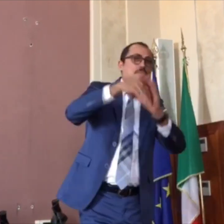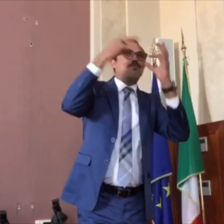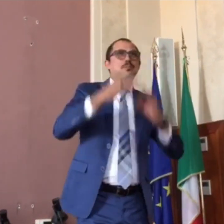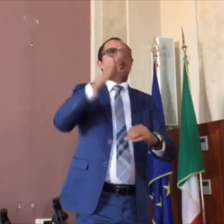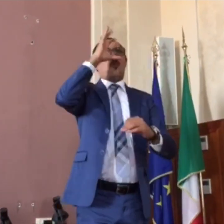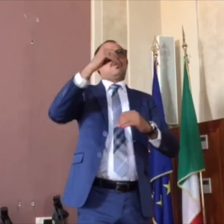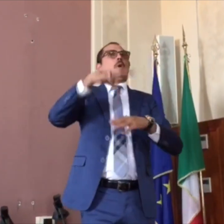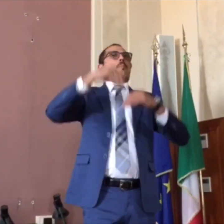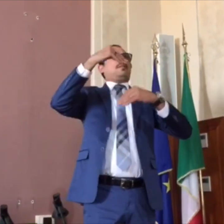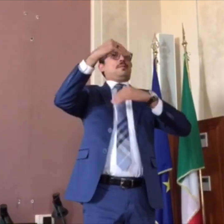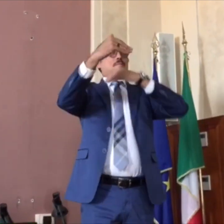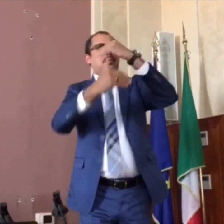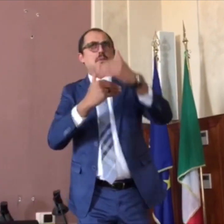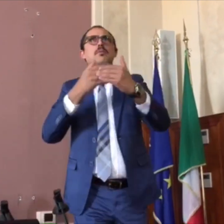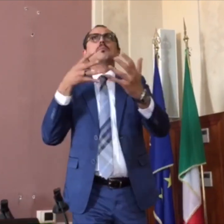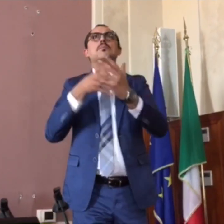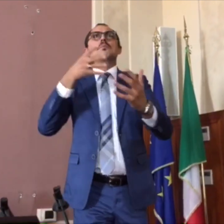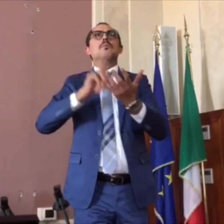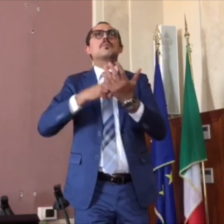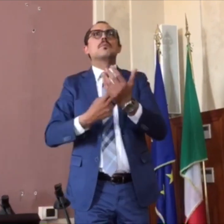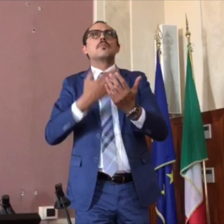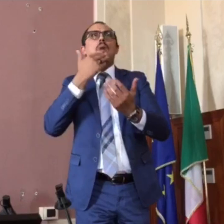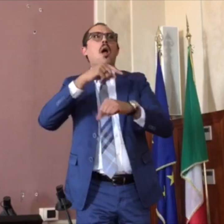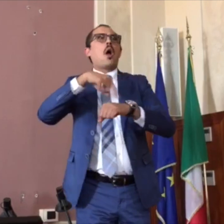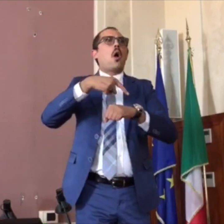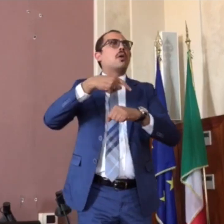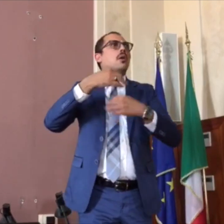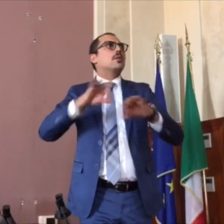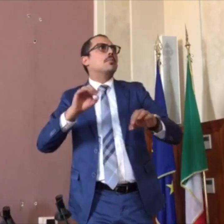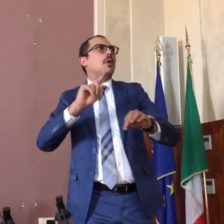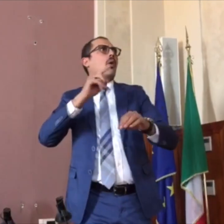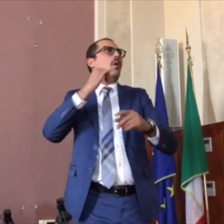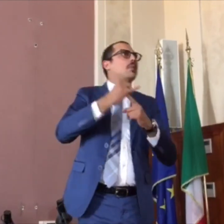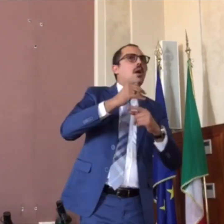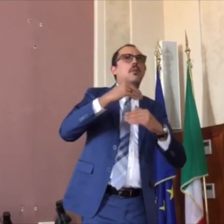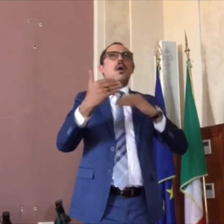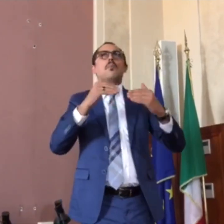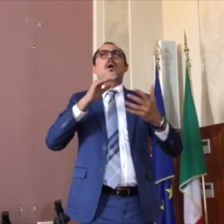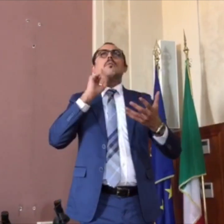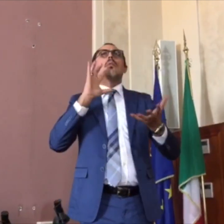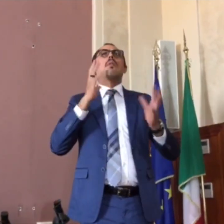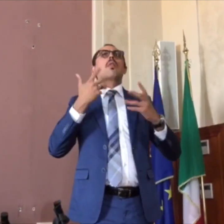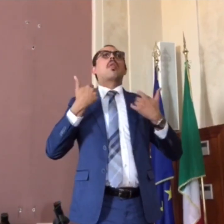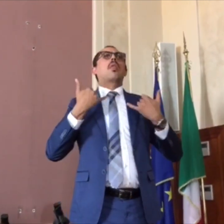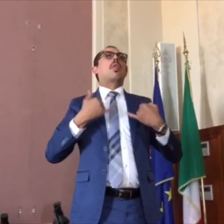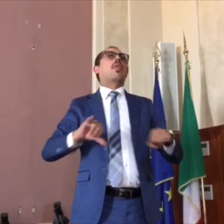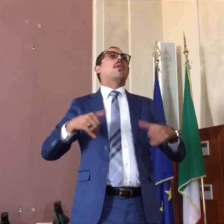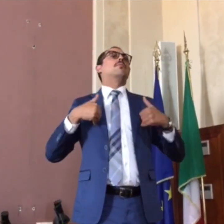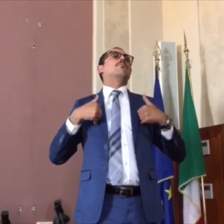dedicati alla disabilità, agli sportelli degli studenti, la mancanza di servizi di interpretariato, non tutto il monteone